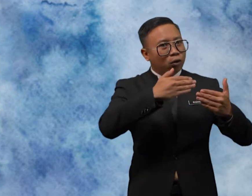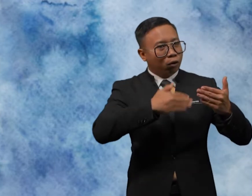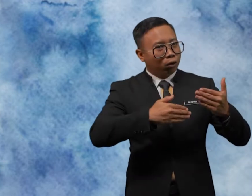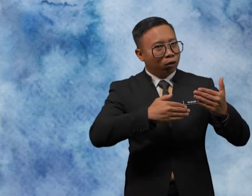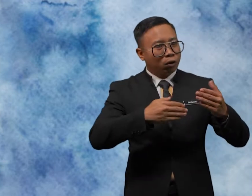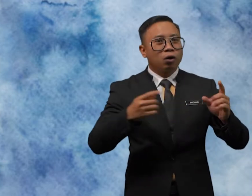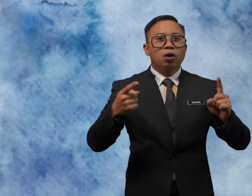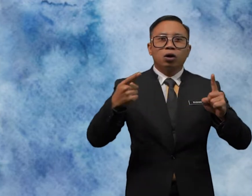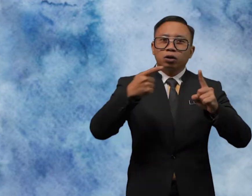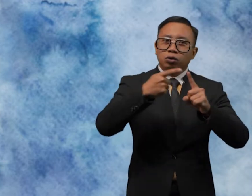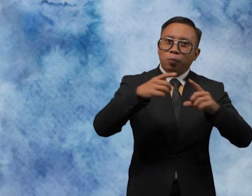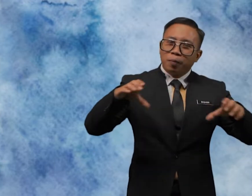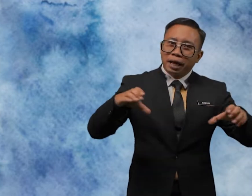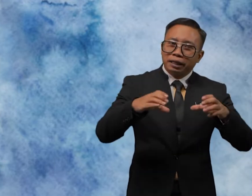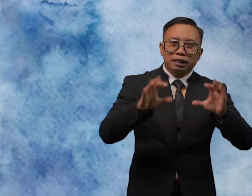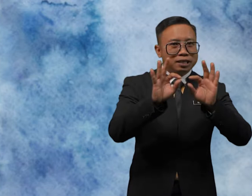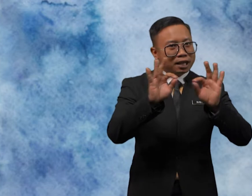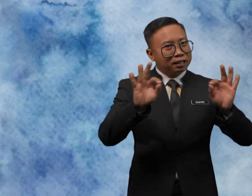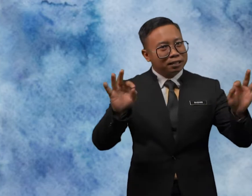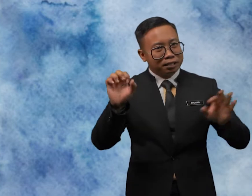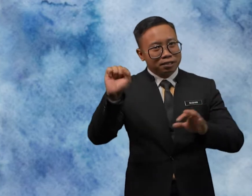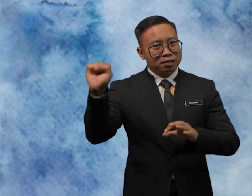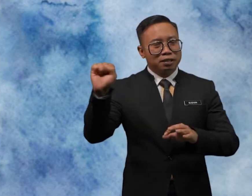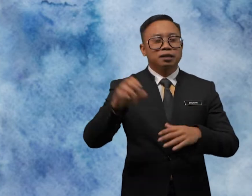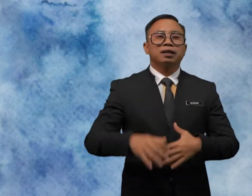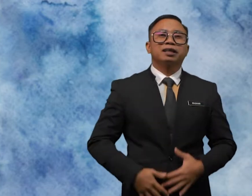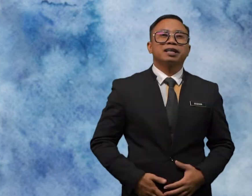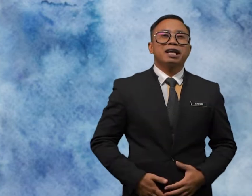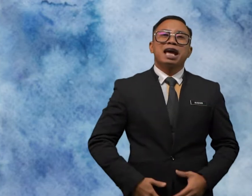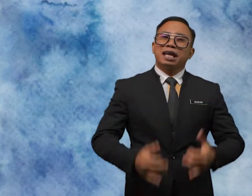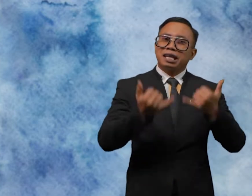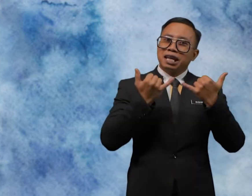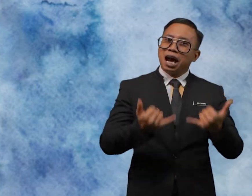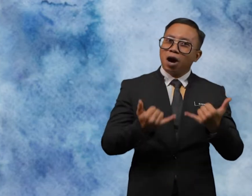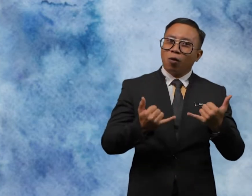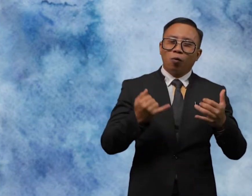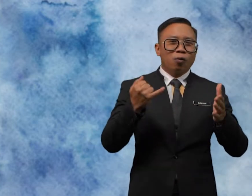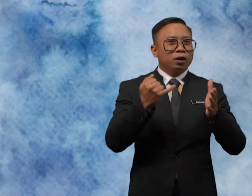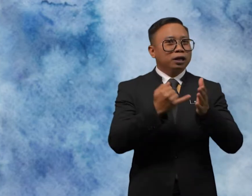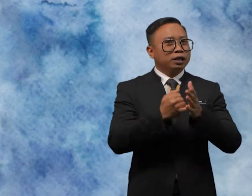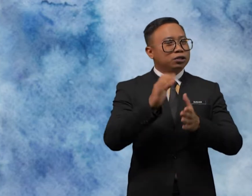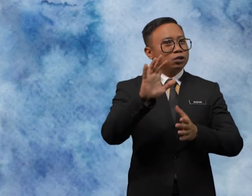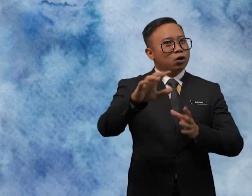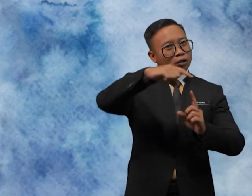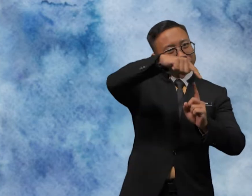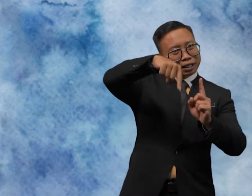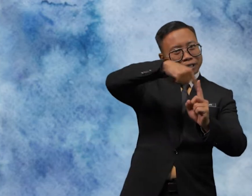To Make Sentences Now It's Your Turn